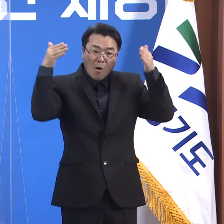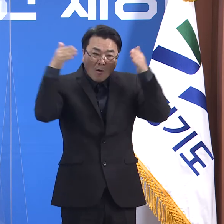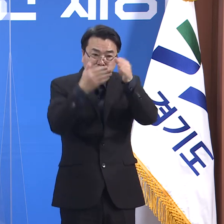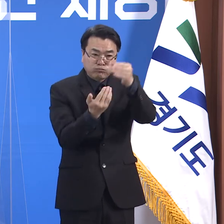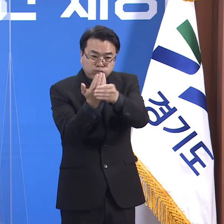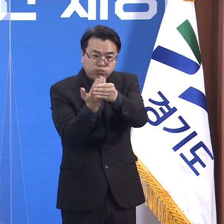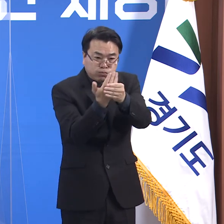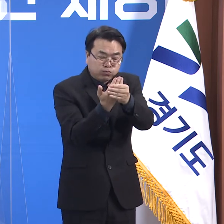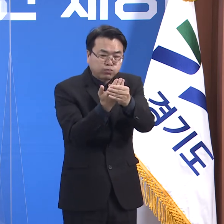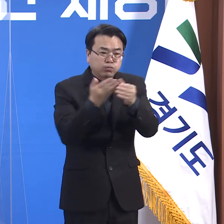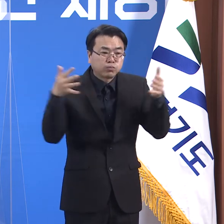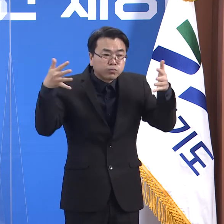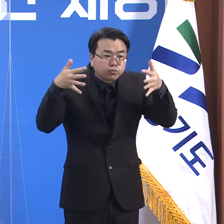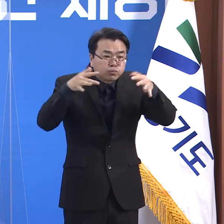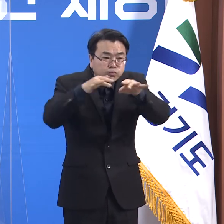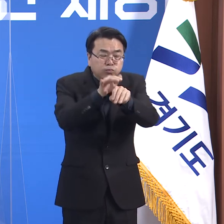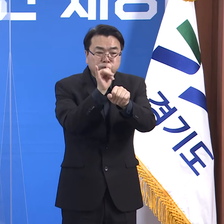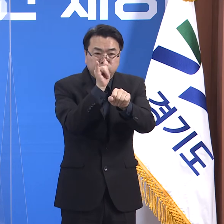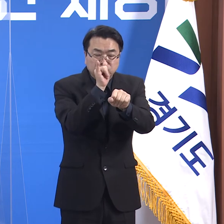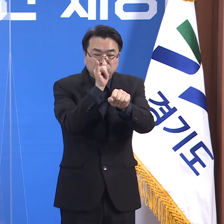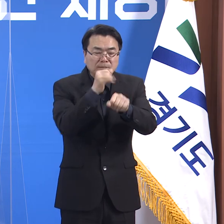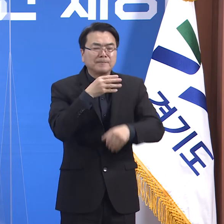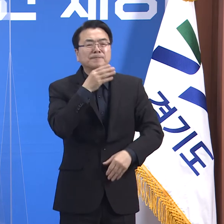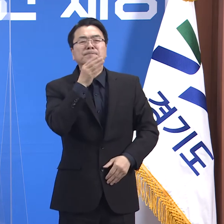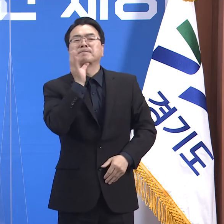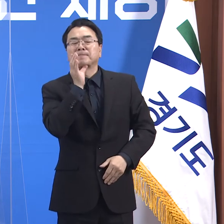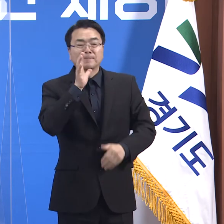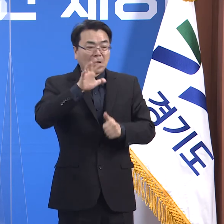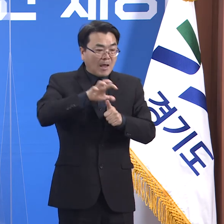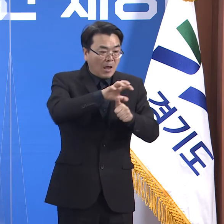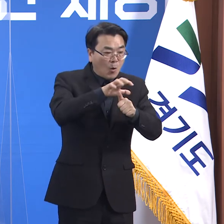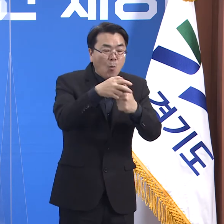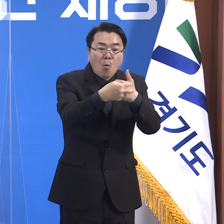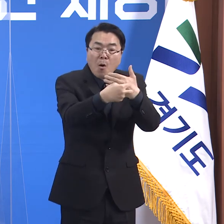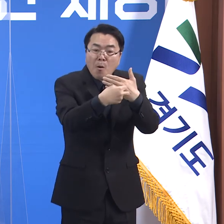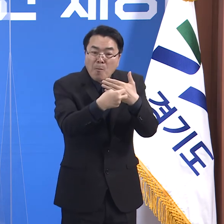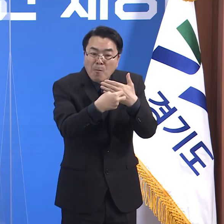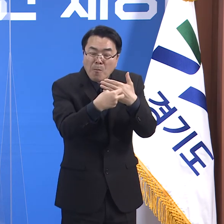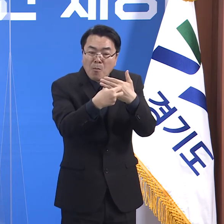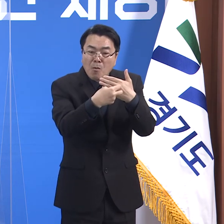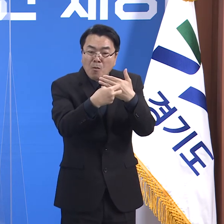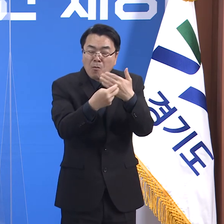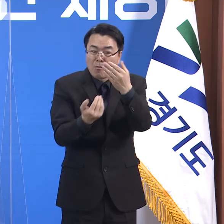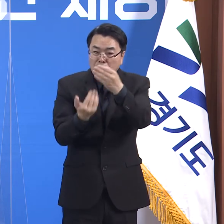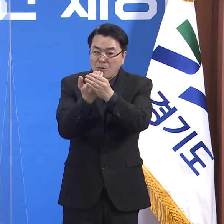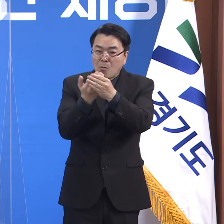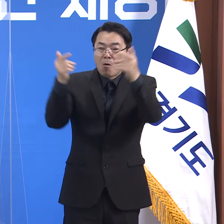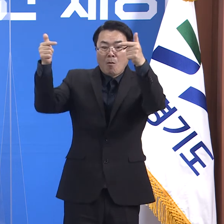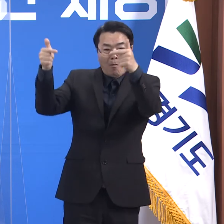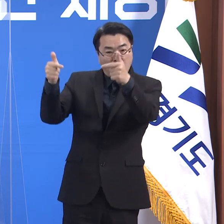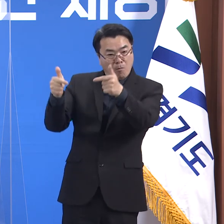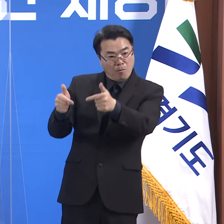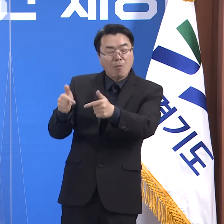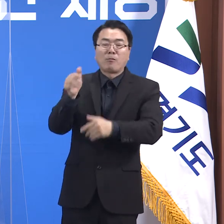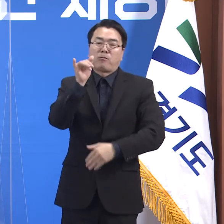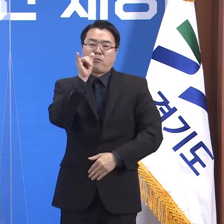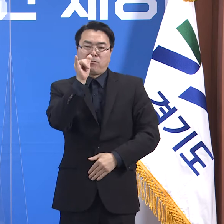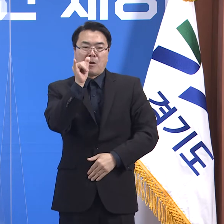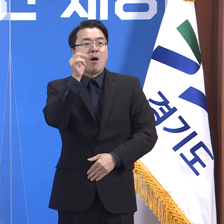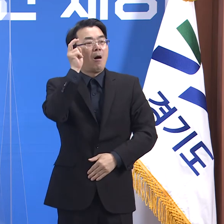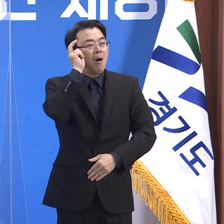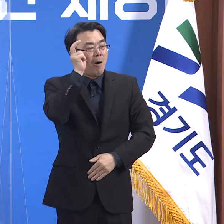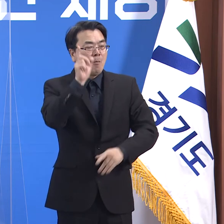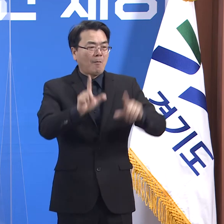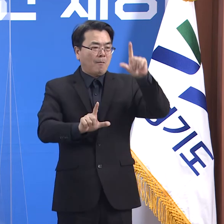고령층 확진자가 많이 발생하는 요양병원, 요양시설 등의 유행은 감소했습니다. 이런 발생